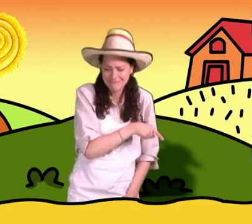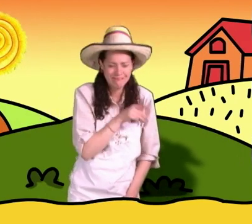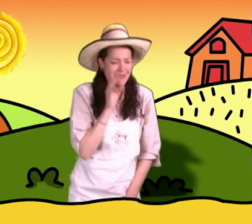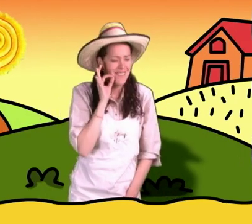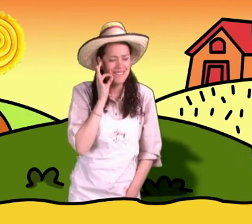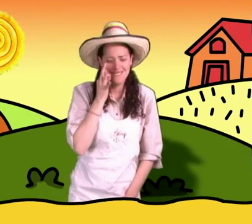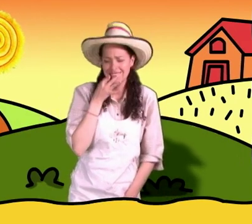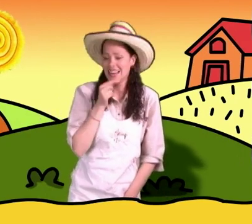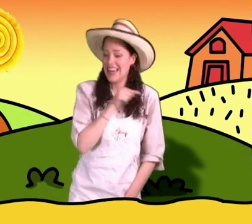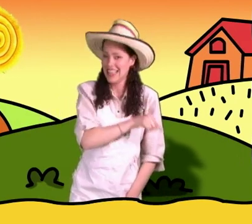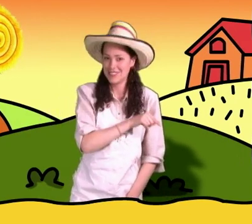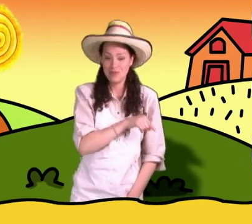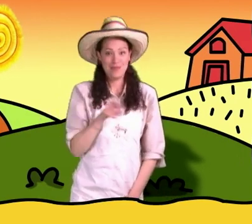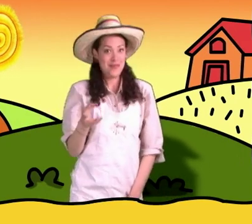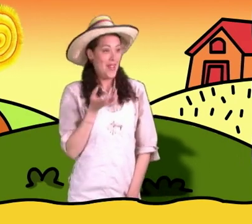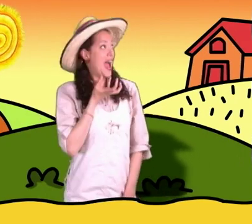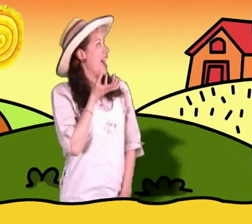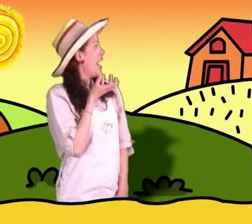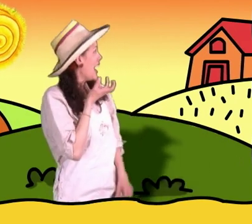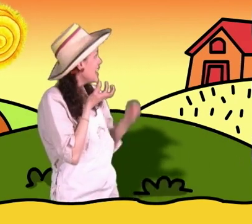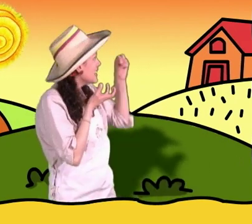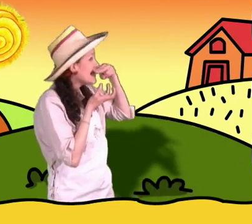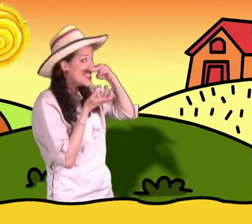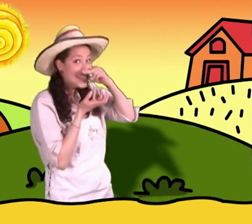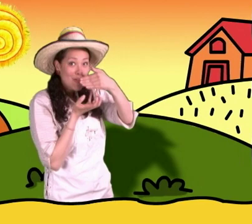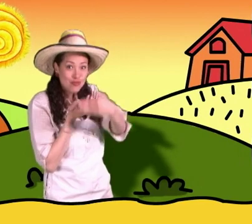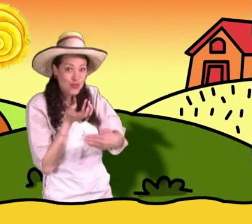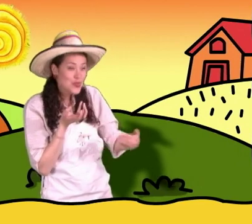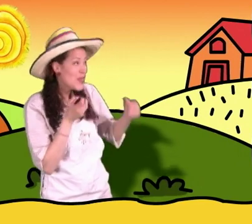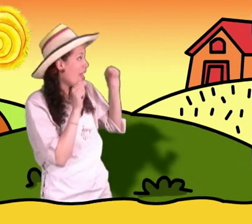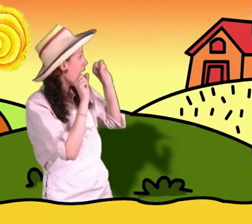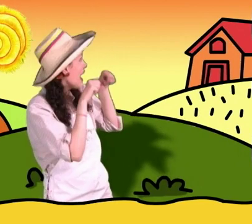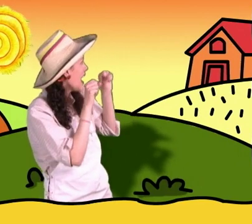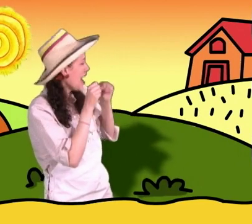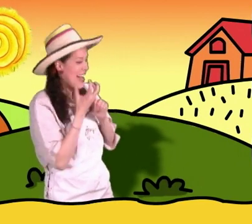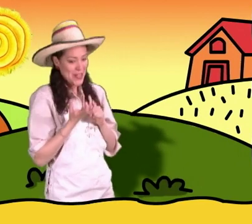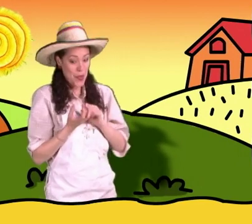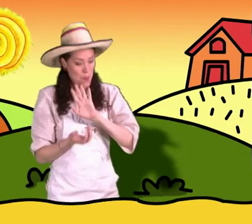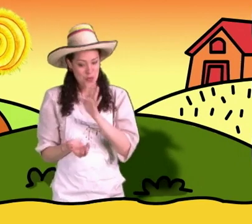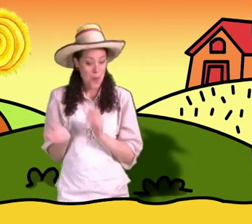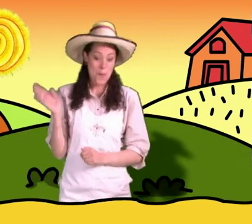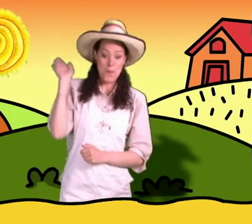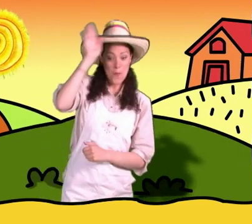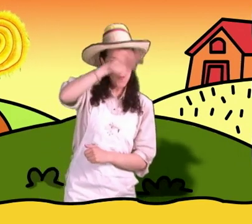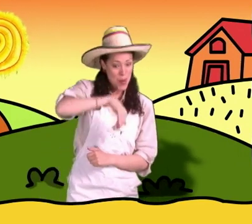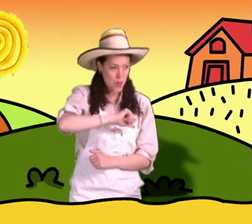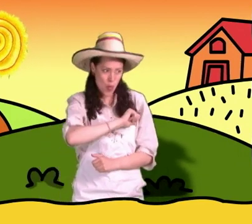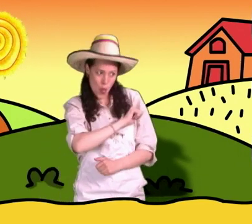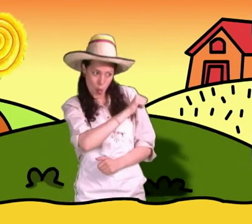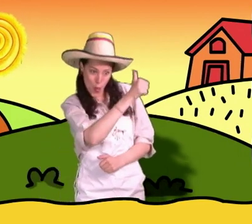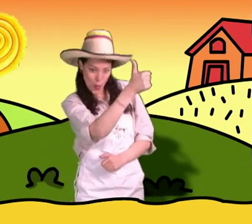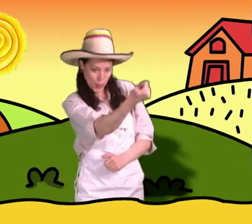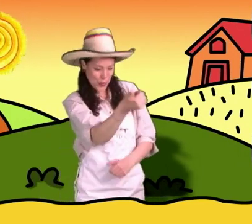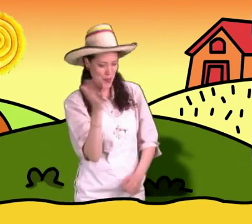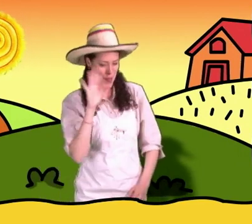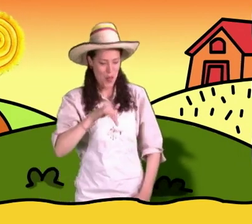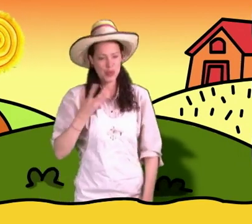deliciosos huevitos que nos dan las gallinas. ¿Sí ven? Podemos encontrar animales muy interesantes.